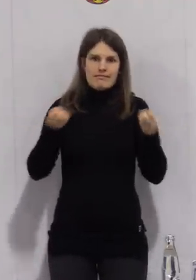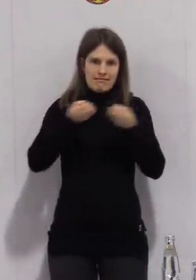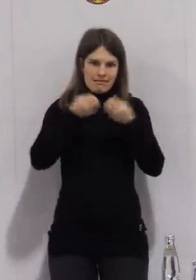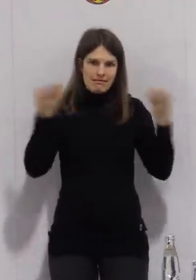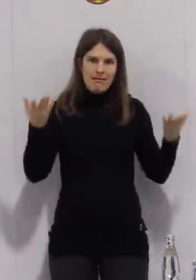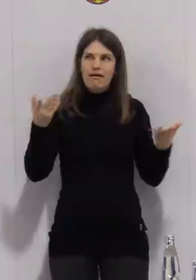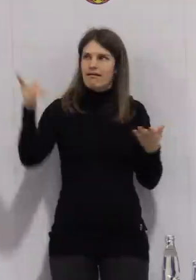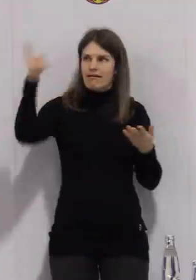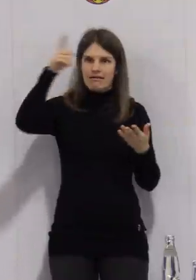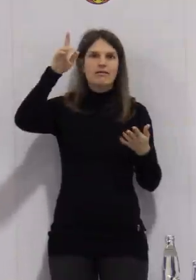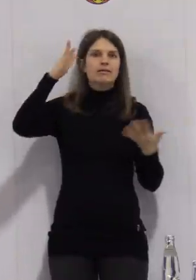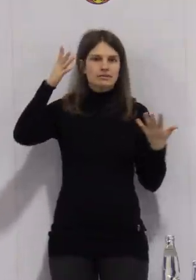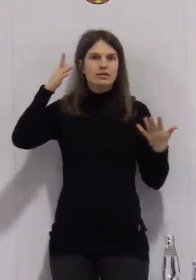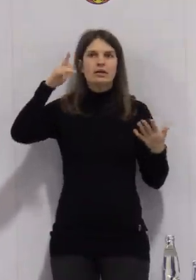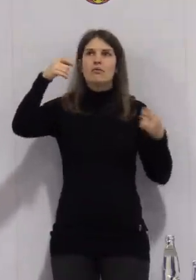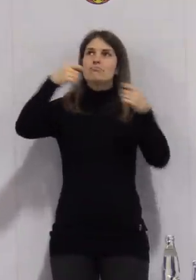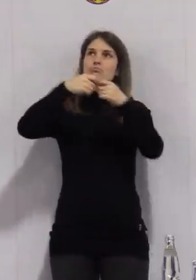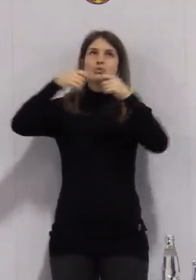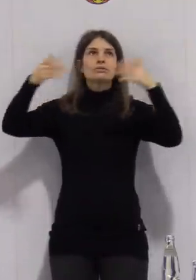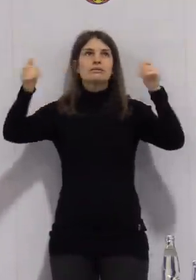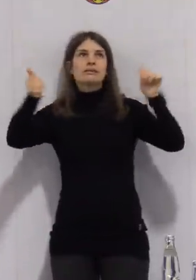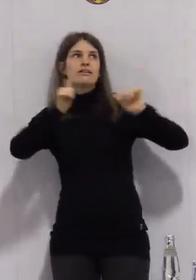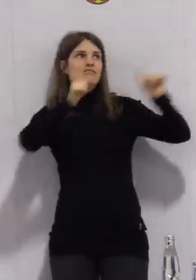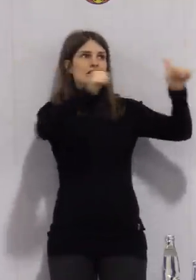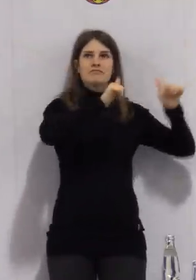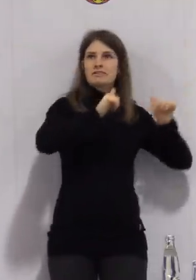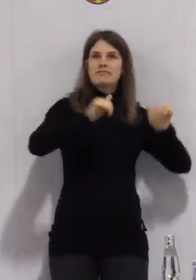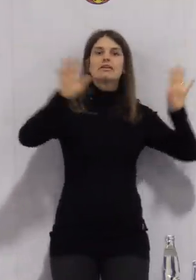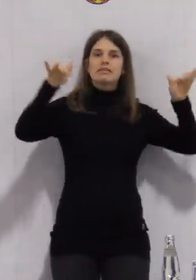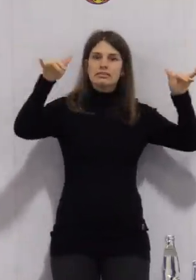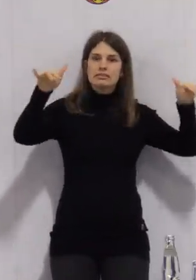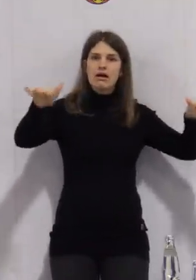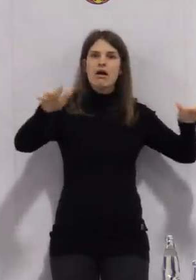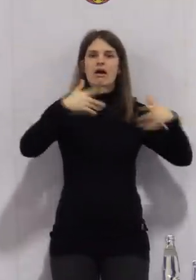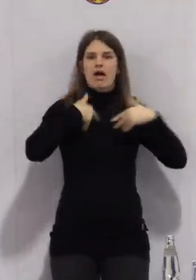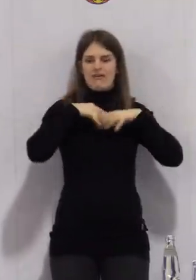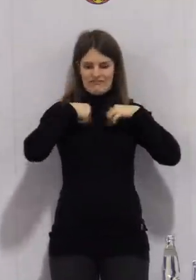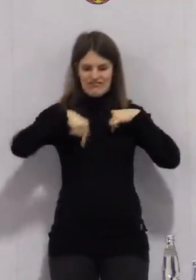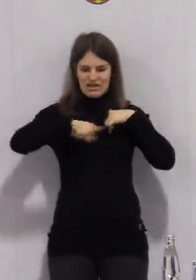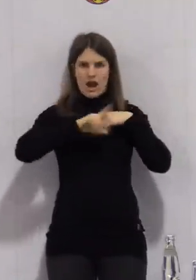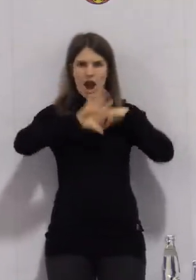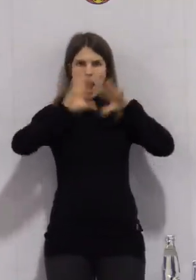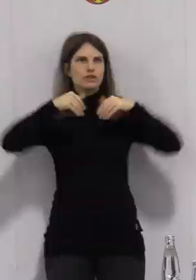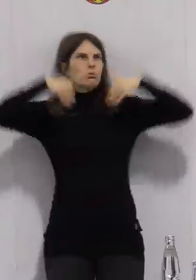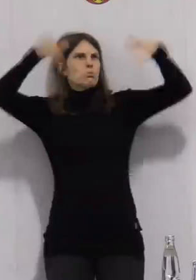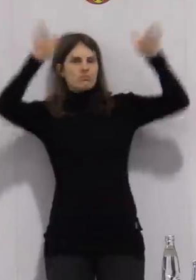dann auch mit den Hilfen von Bund und Ländern nur bewältigt werden können.